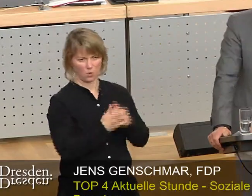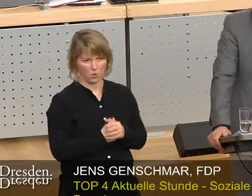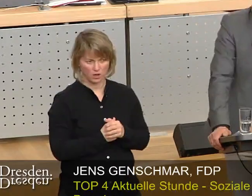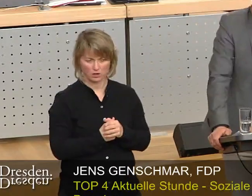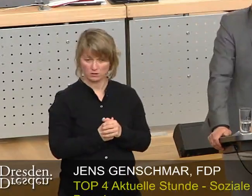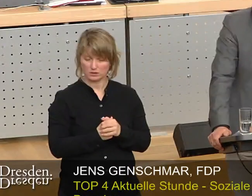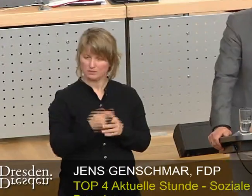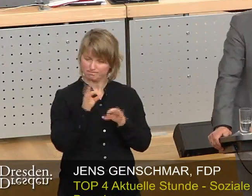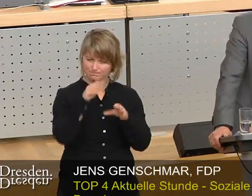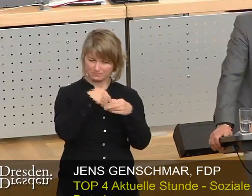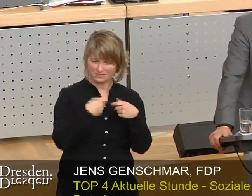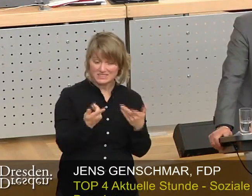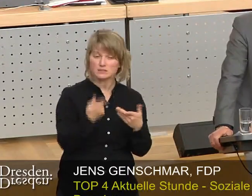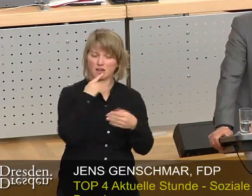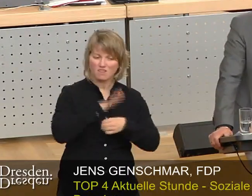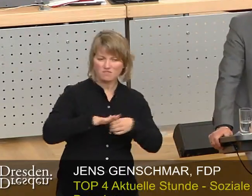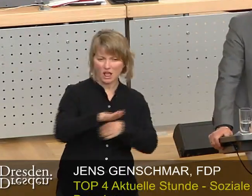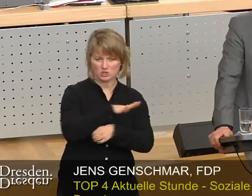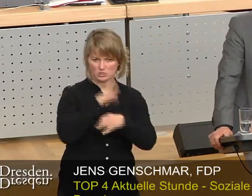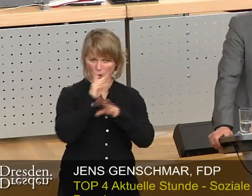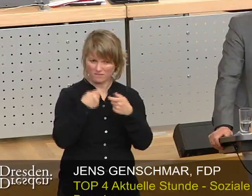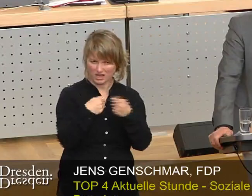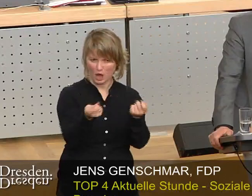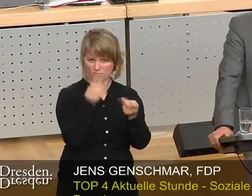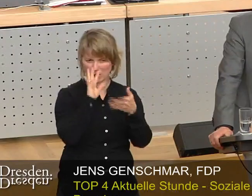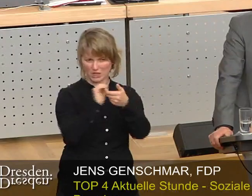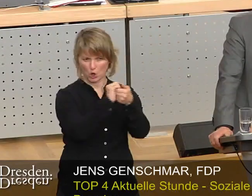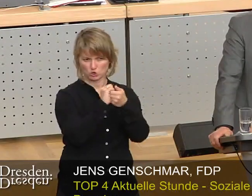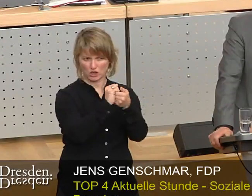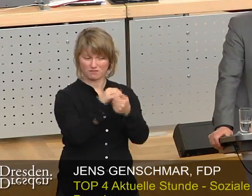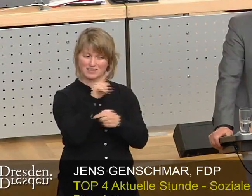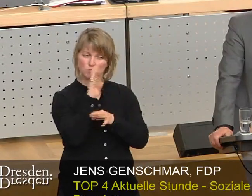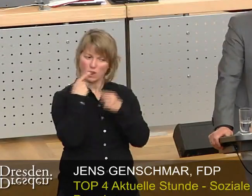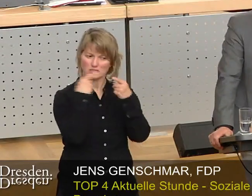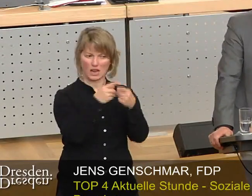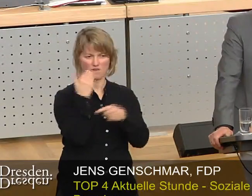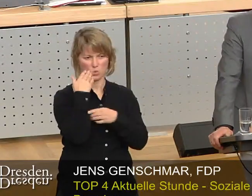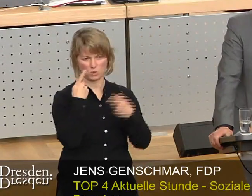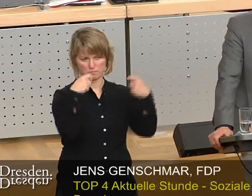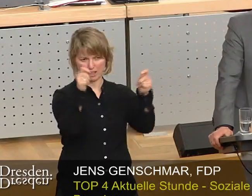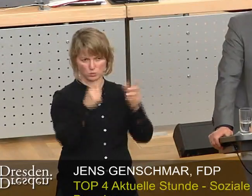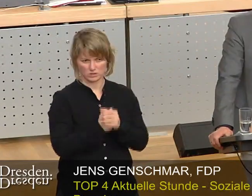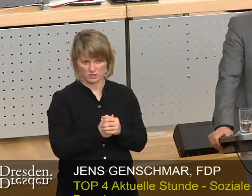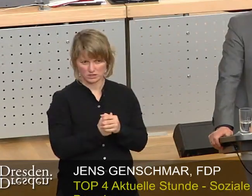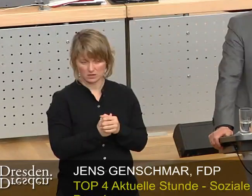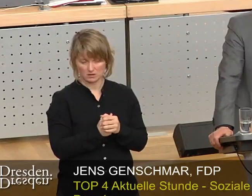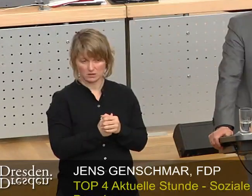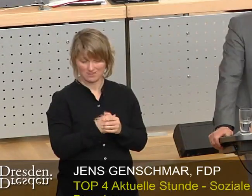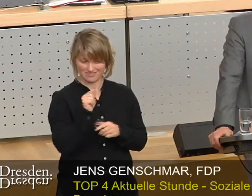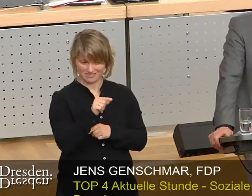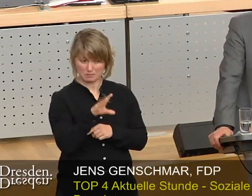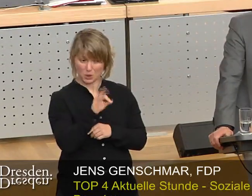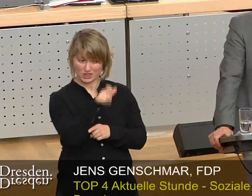konkret die Verhinderung von Verkäufen von Flächen an die Genossenschaft mit dem Ziel, Wohnungen zu errichten. Diese Wohnungen würden gerade dem